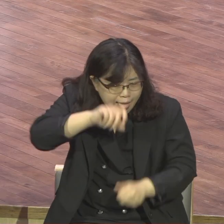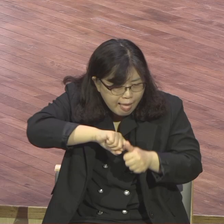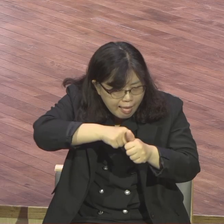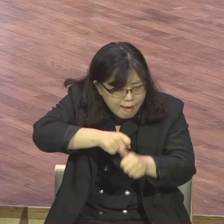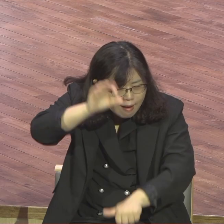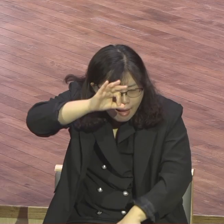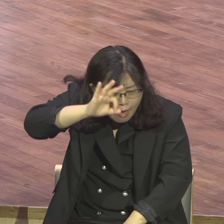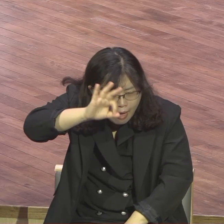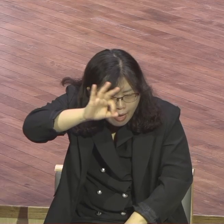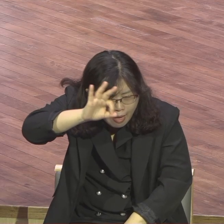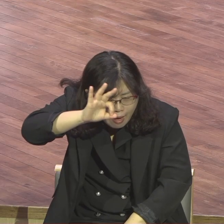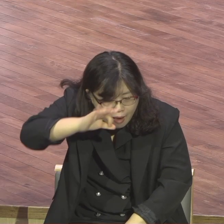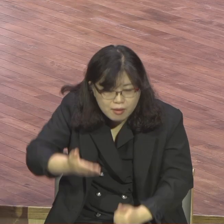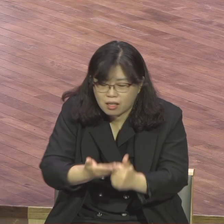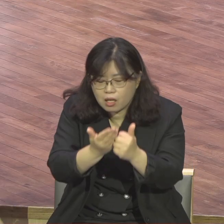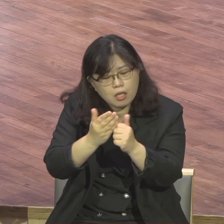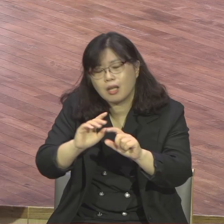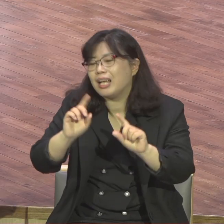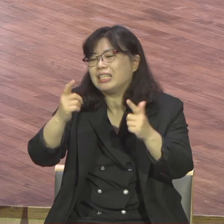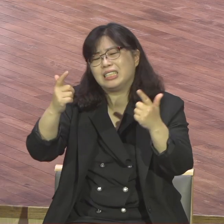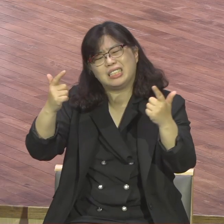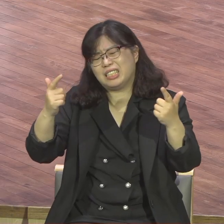억지로 찾는 게 아니라 70인 제자 억지로 찾는 게 아니에요